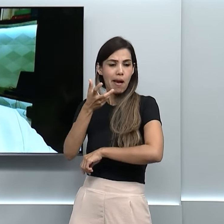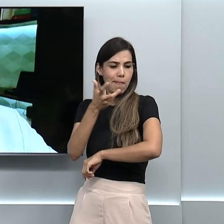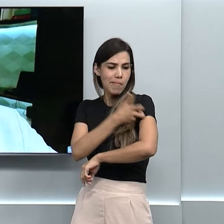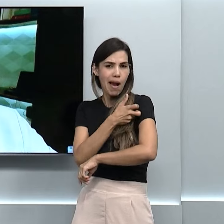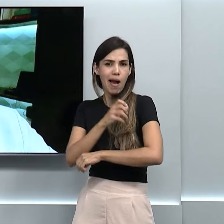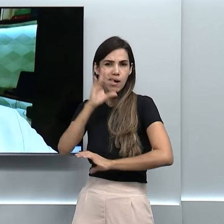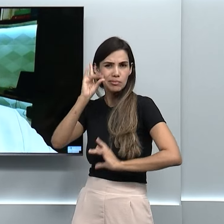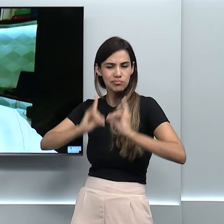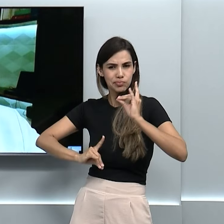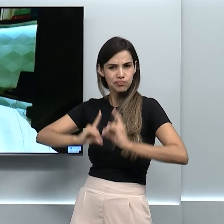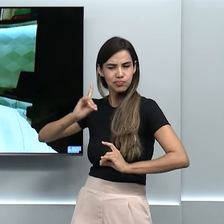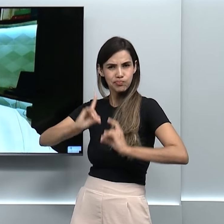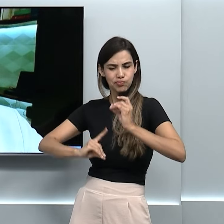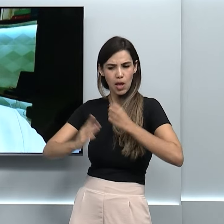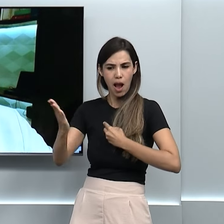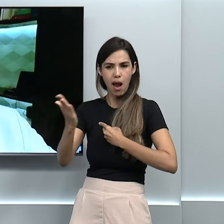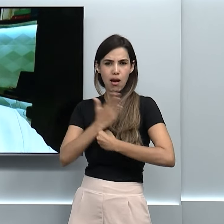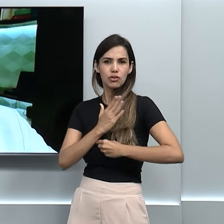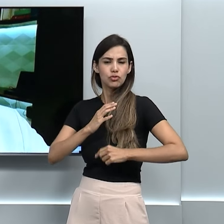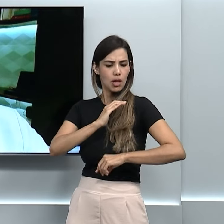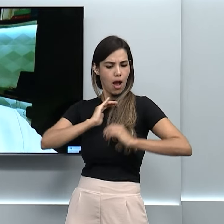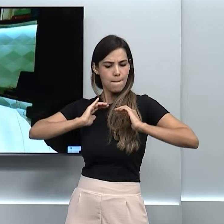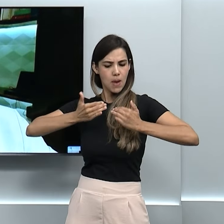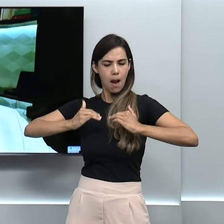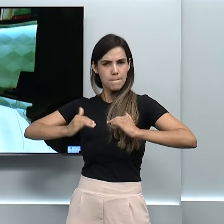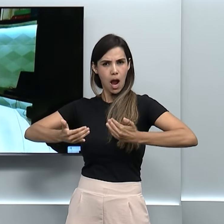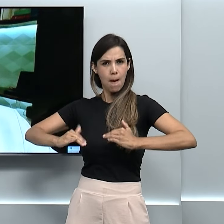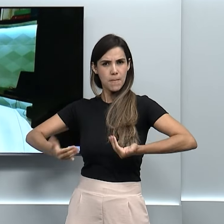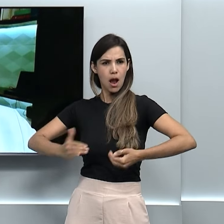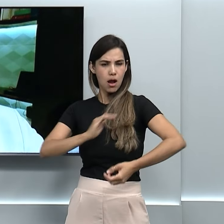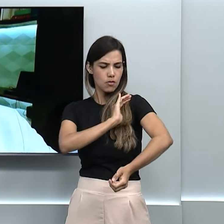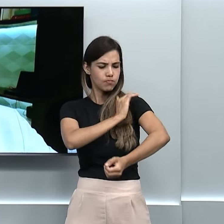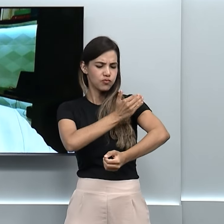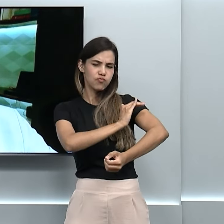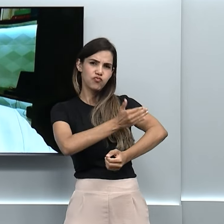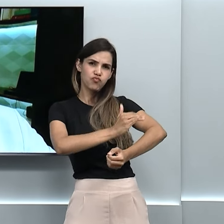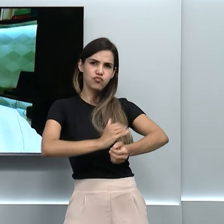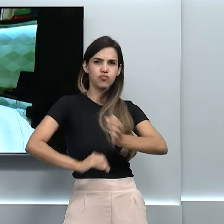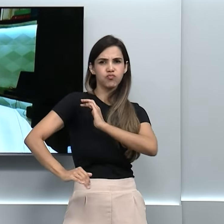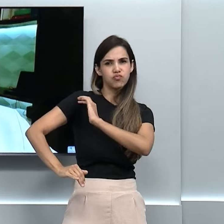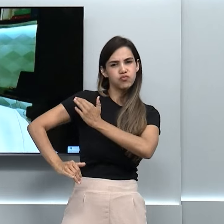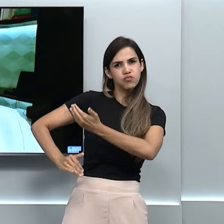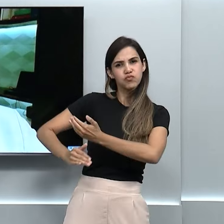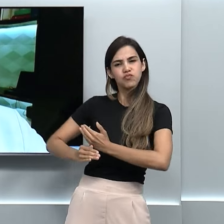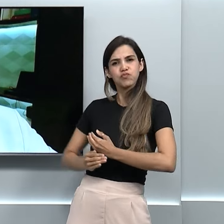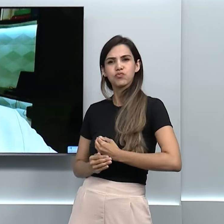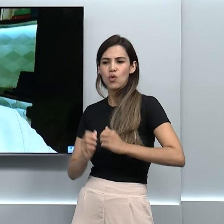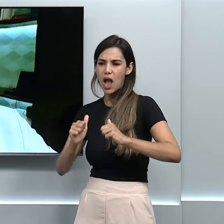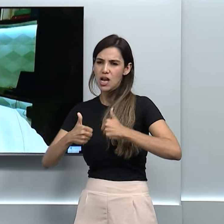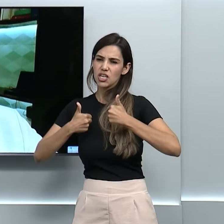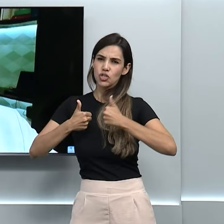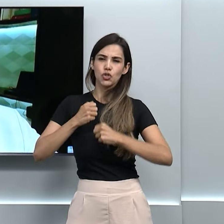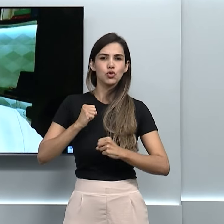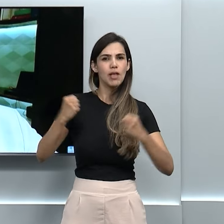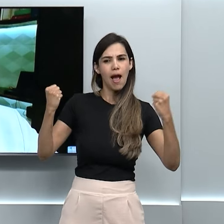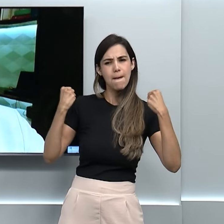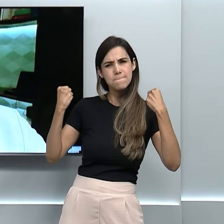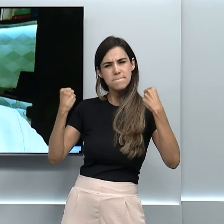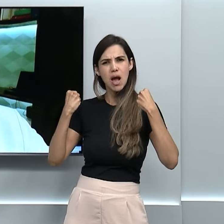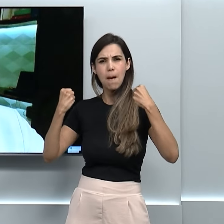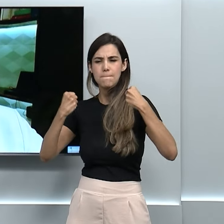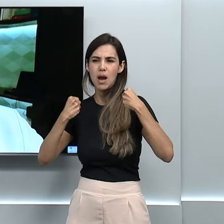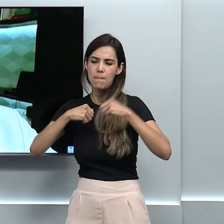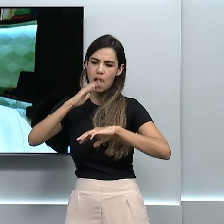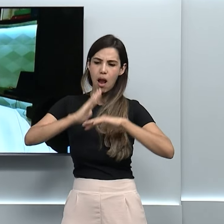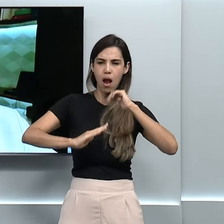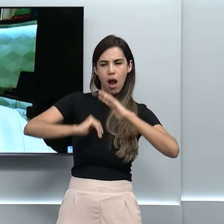acha que pode melhorar, né, o ganho de massa, pode fazer com que corpo fique mais definido, melhorar o desempenho, né, em diferentes atividades